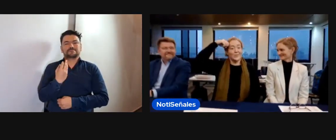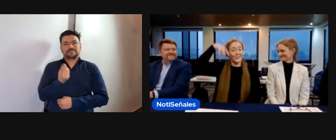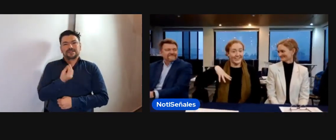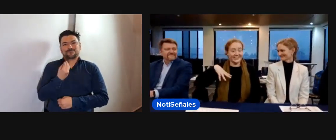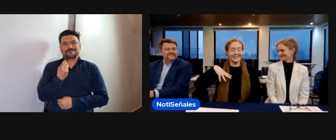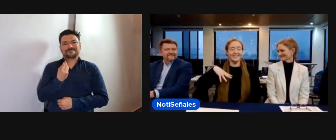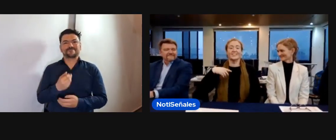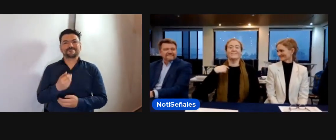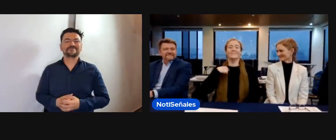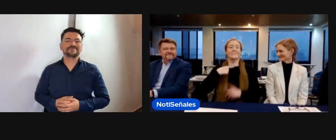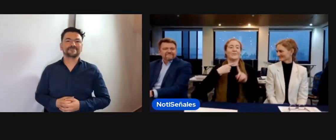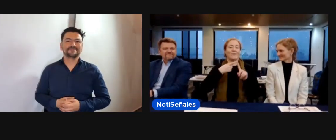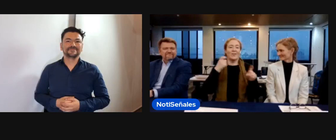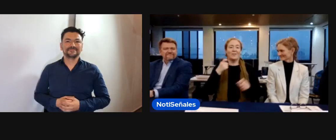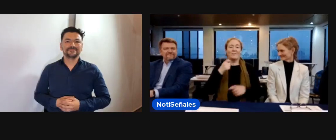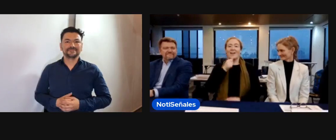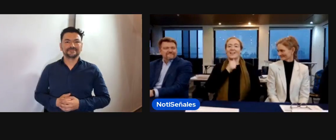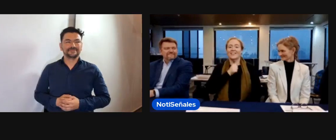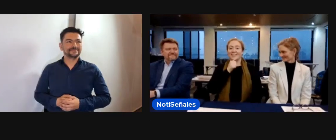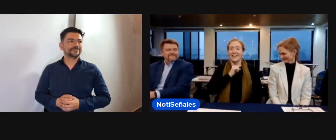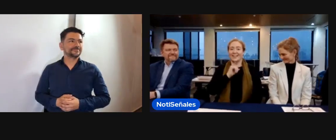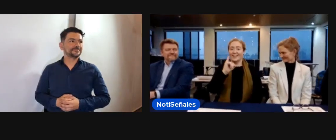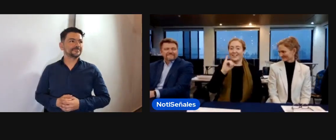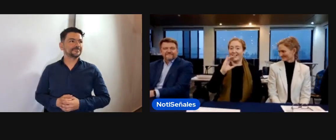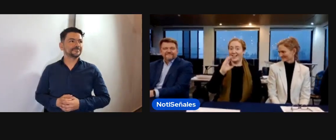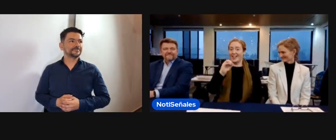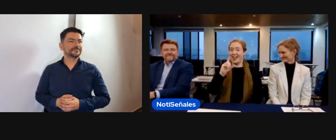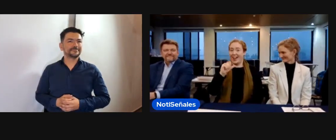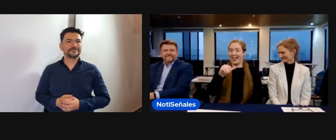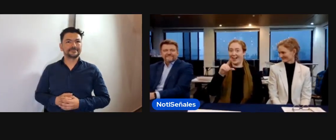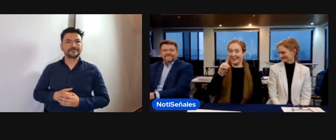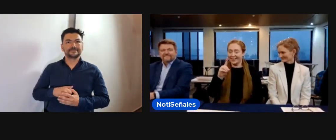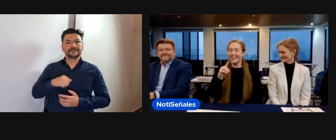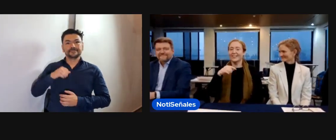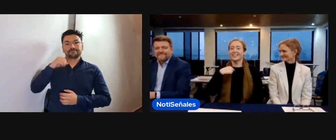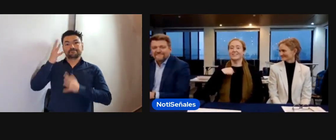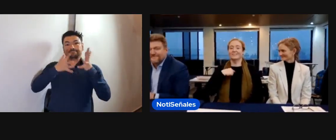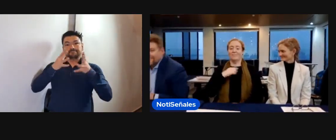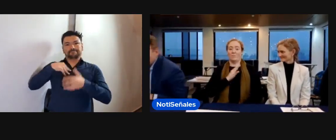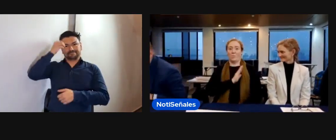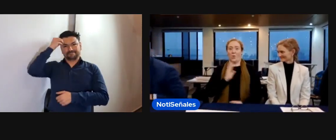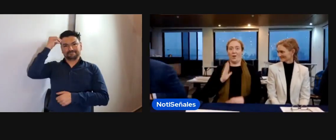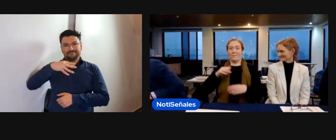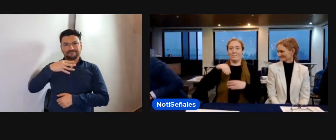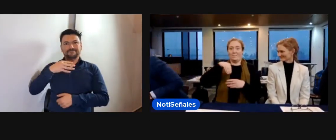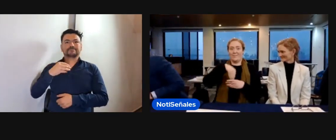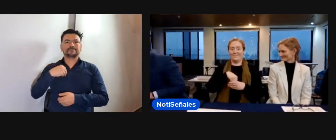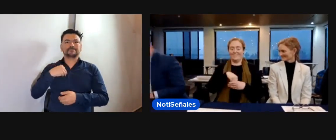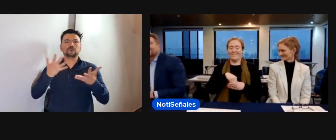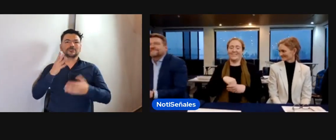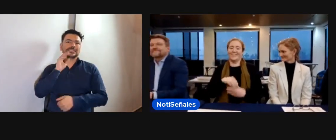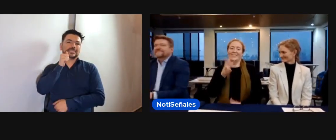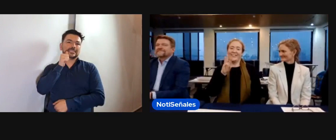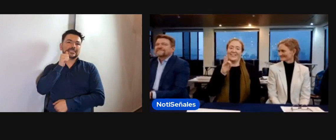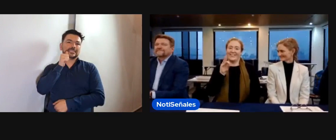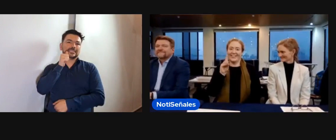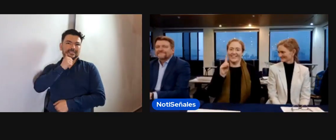Hola, yo soy Jordis. Y soy de Islandia. Hago parte de la junta de la